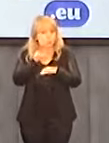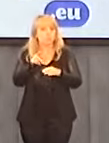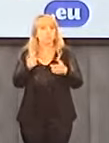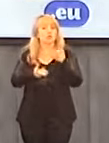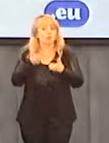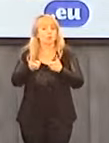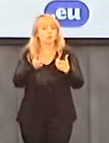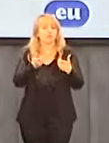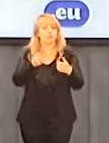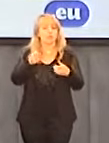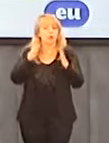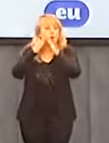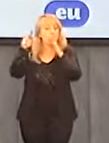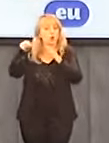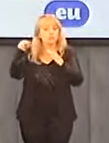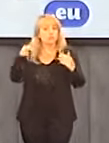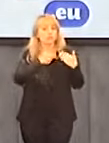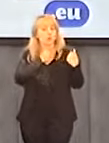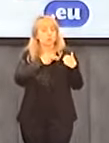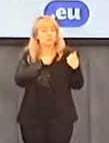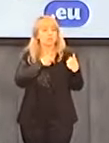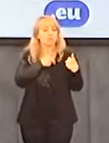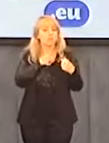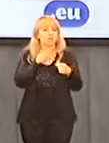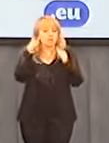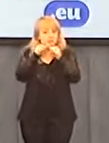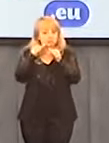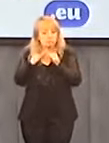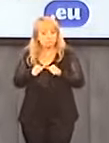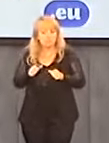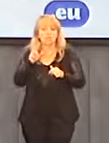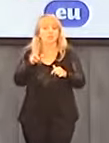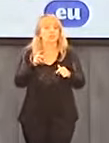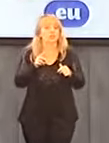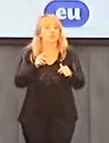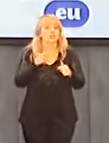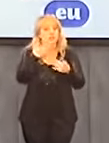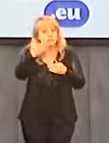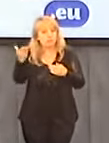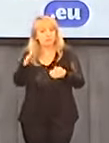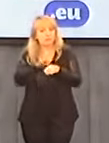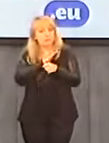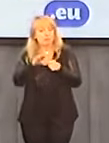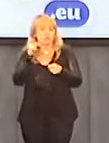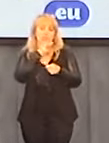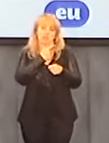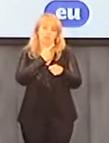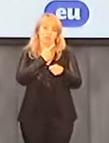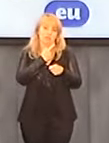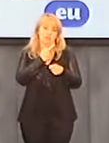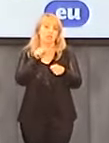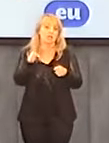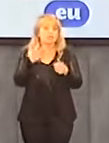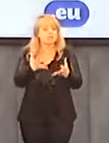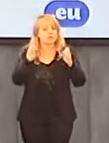na powstanie kościelnej takiej komisji śledczo-odszkodowawczej, która wyjaśni afery pedofilskie w